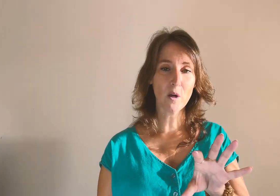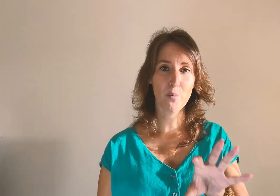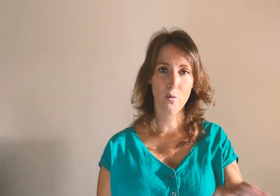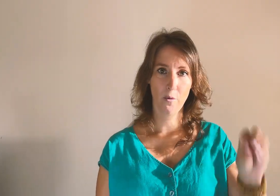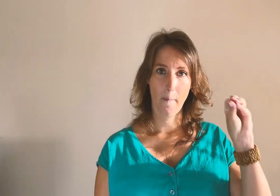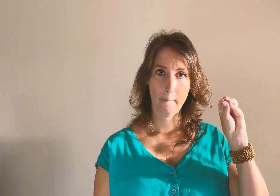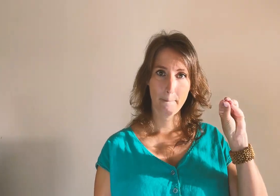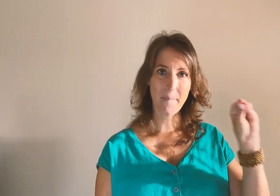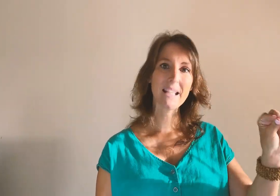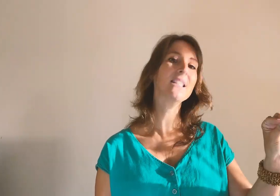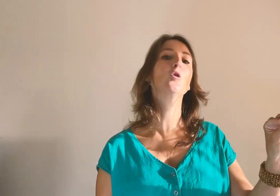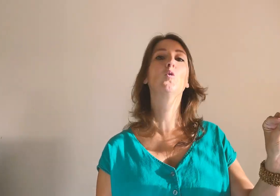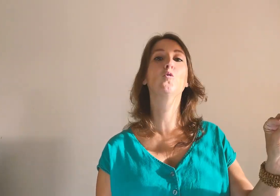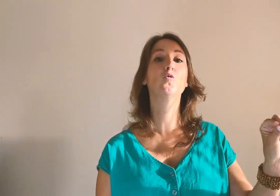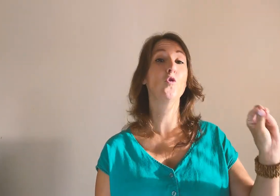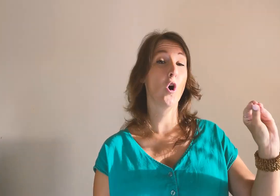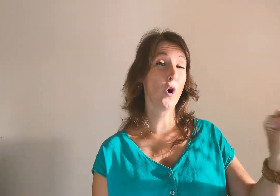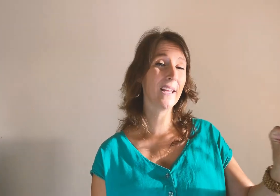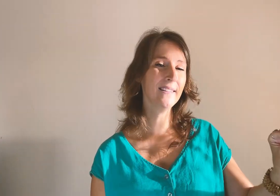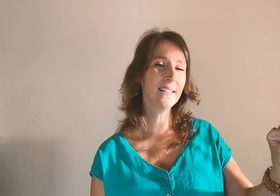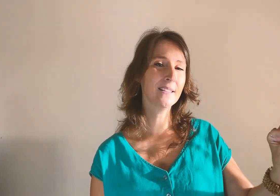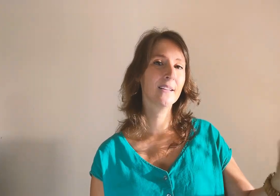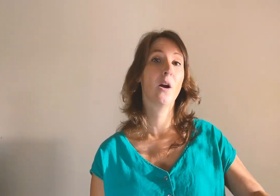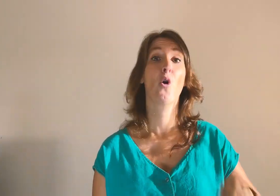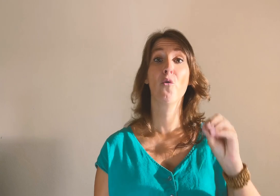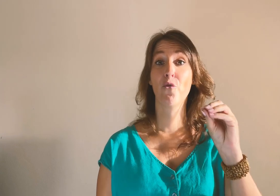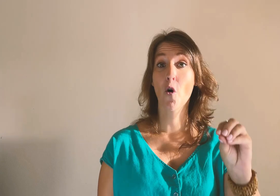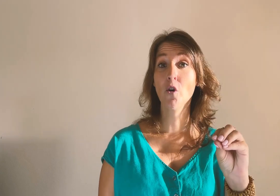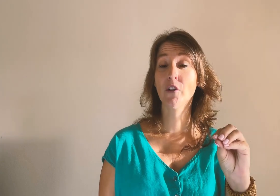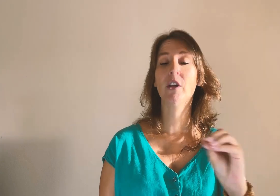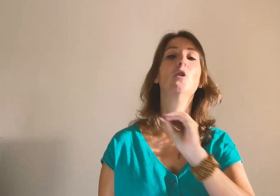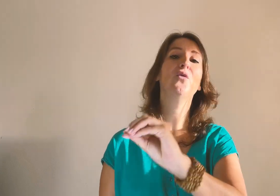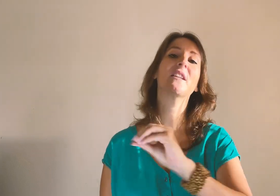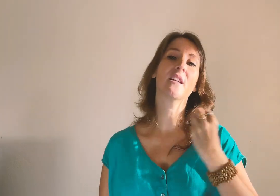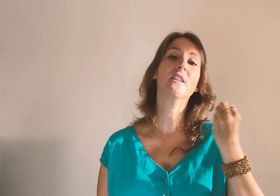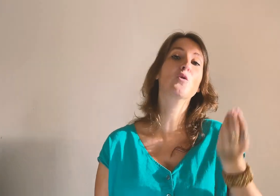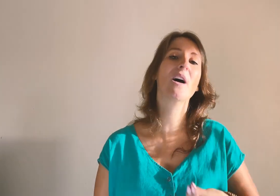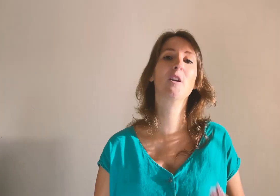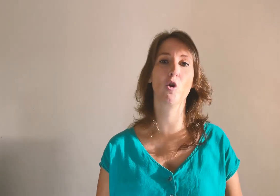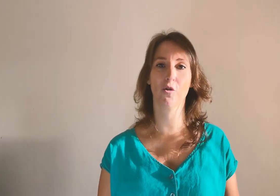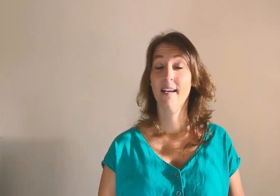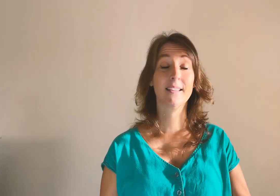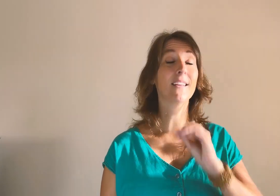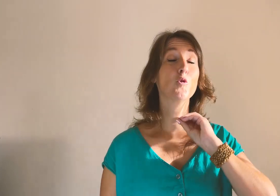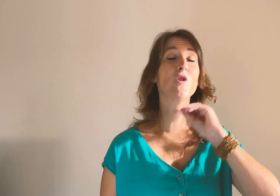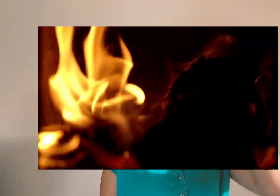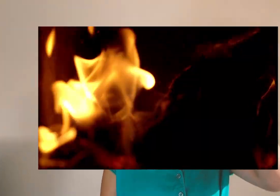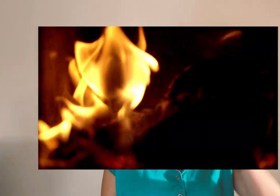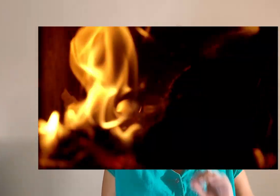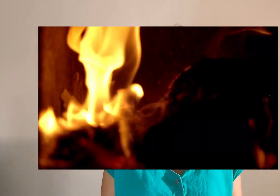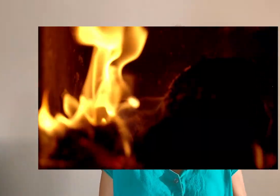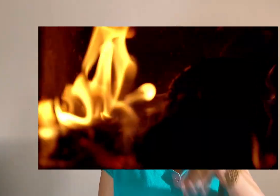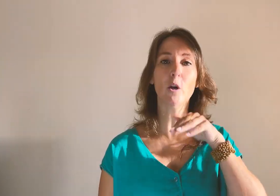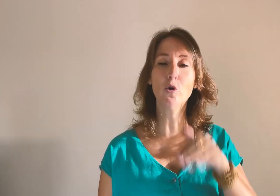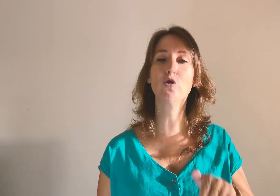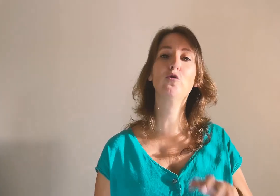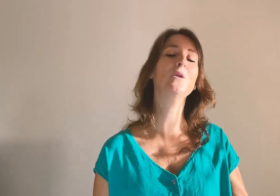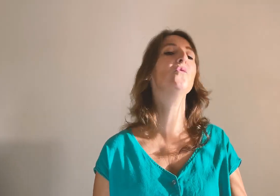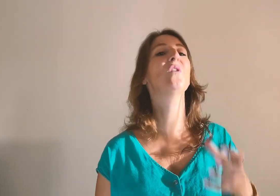répondre marketing de contenu organique, vente et le fait que celle-ci soit récurrente. C'est un sujet brûlant et aujourd'hui, on voit